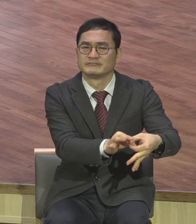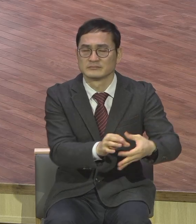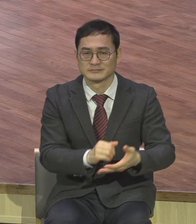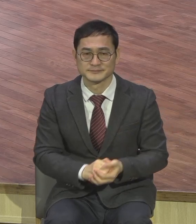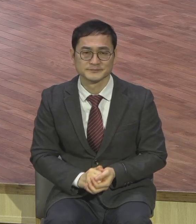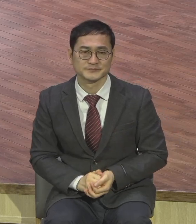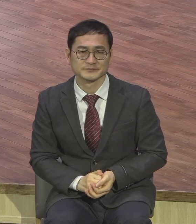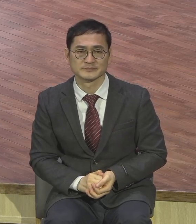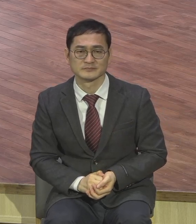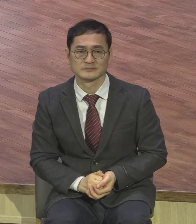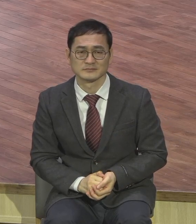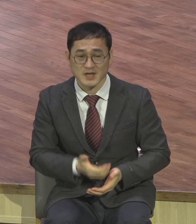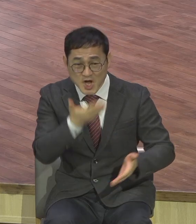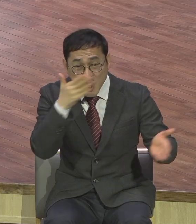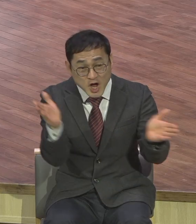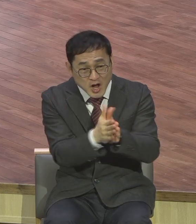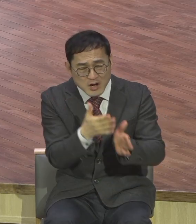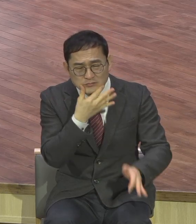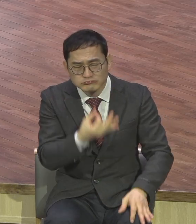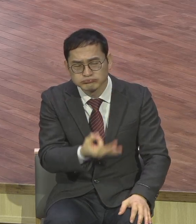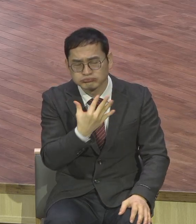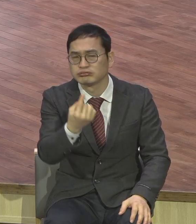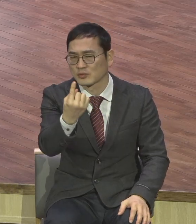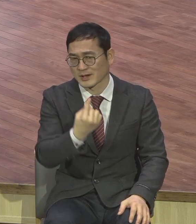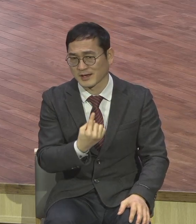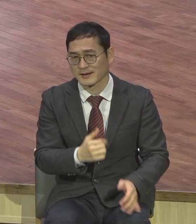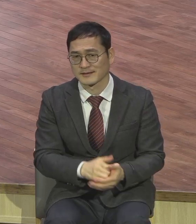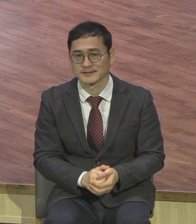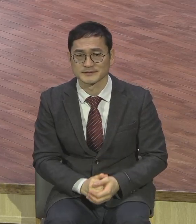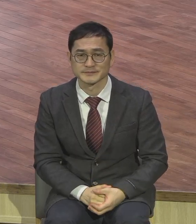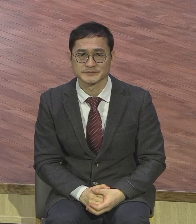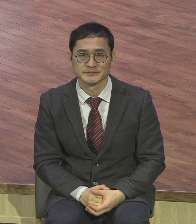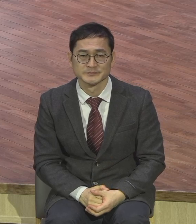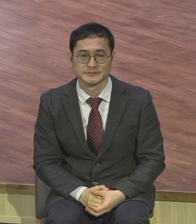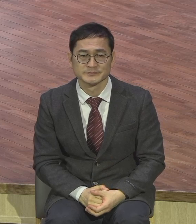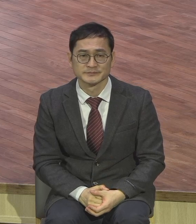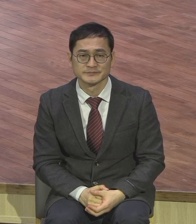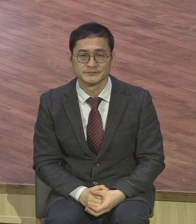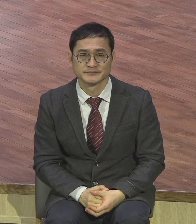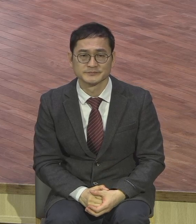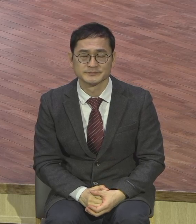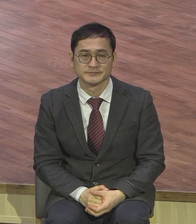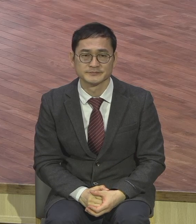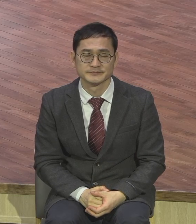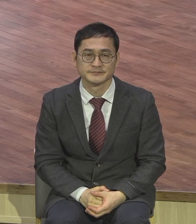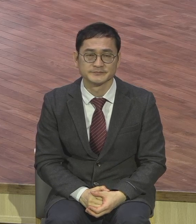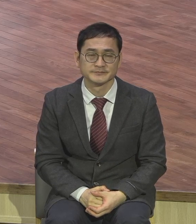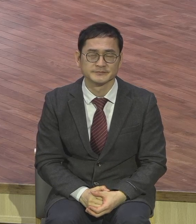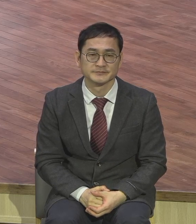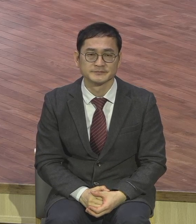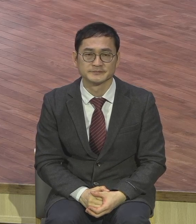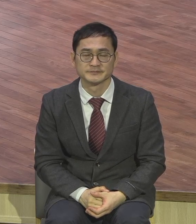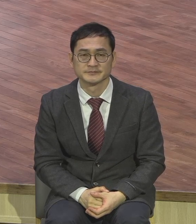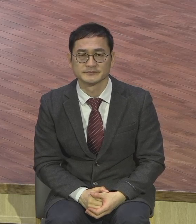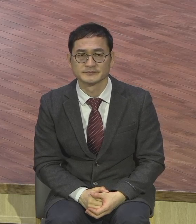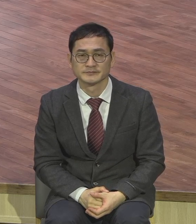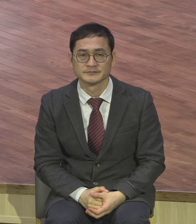다 불행하게 만들어요 본인 또 외로워지고 남도 다 헤쳐버리고 좋은 점을 얼마든지